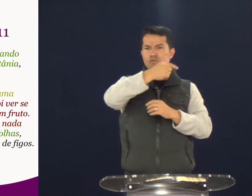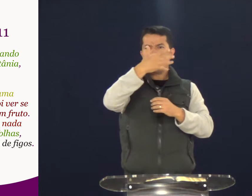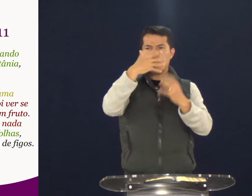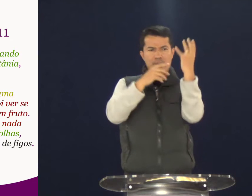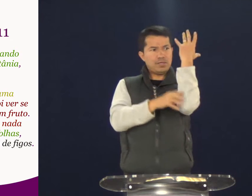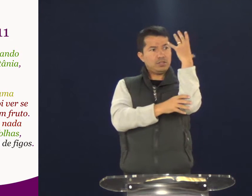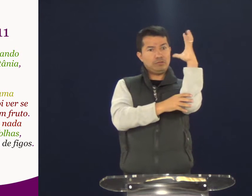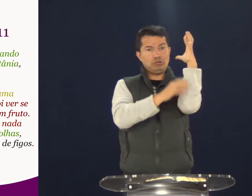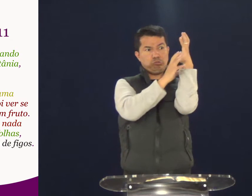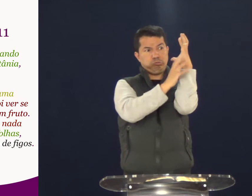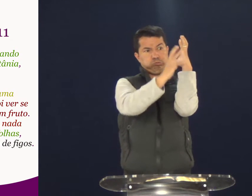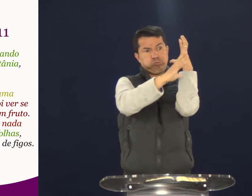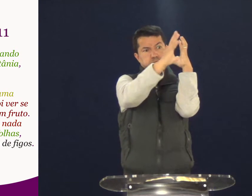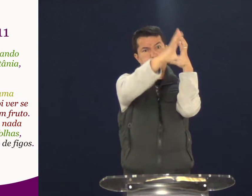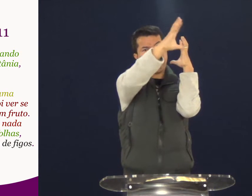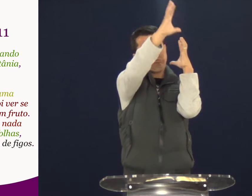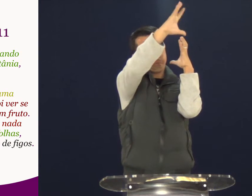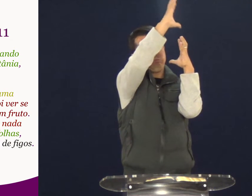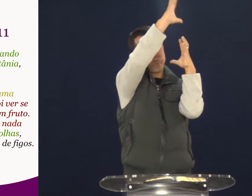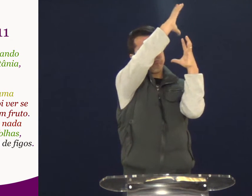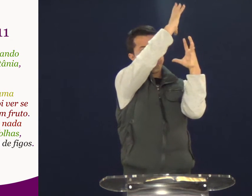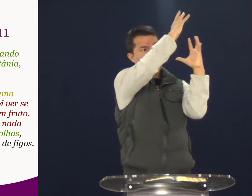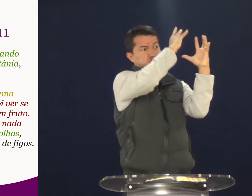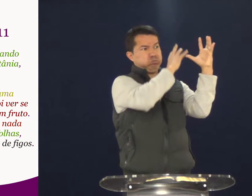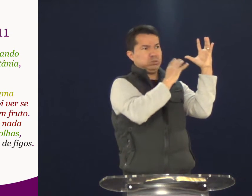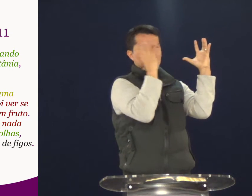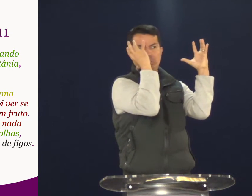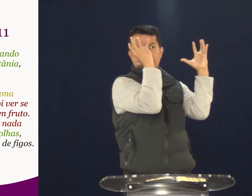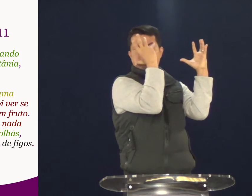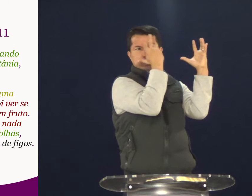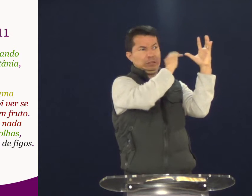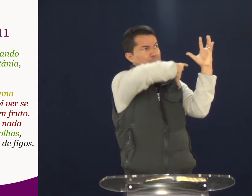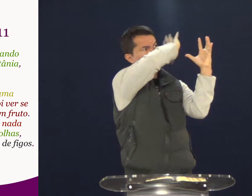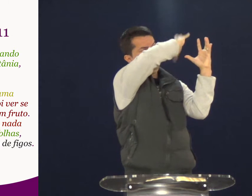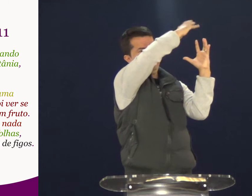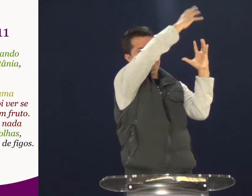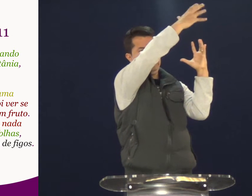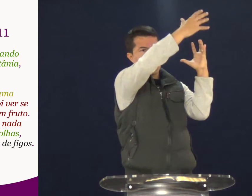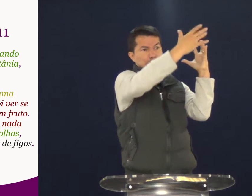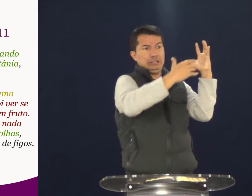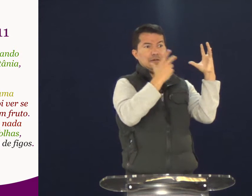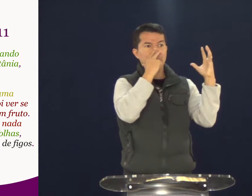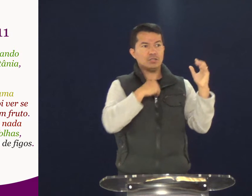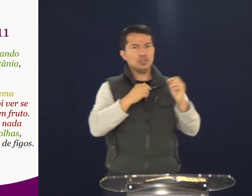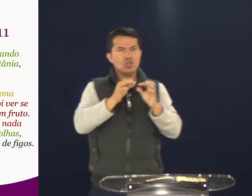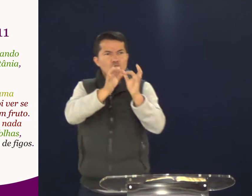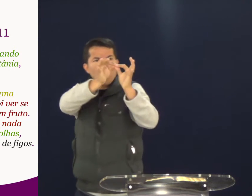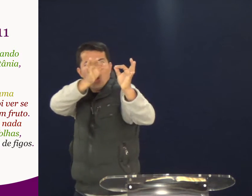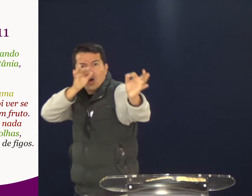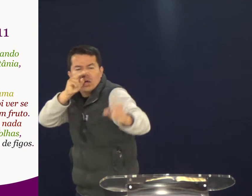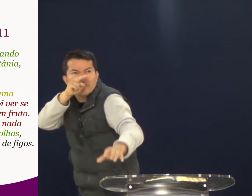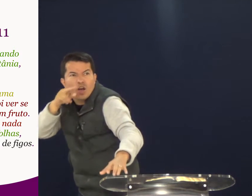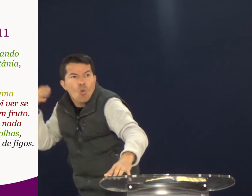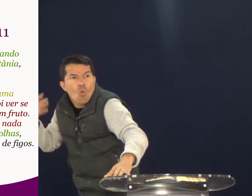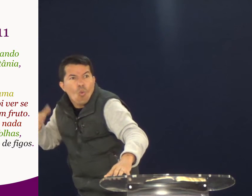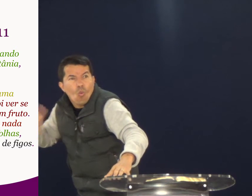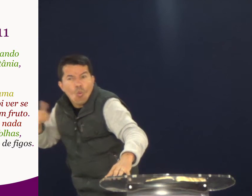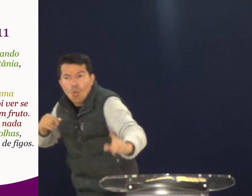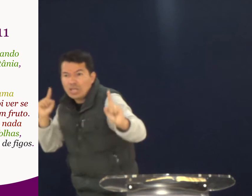Com folhas. Uma figueira bonita, viçosa. Ele, ao longe,